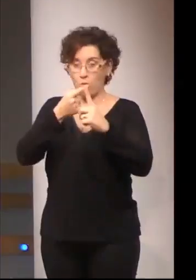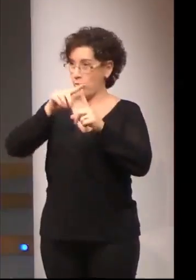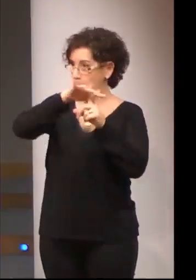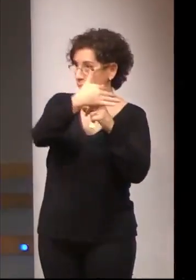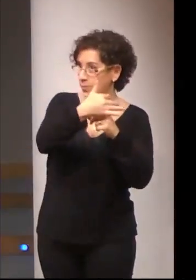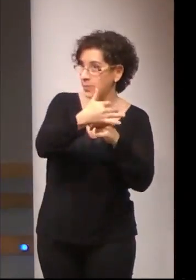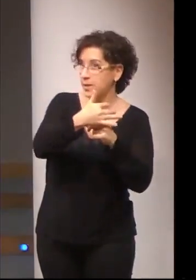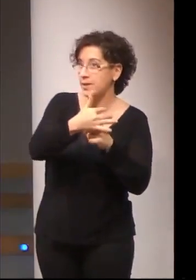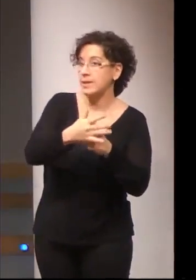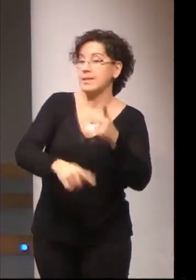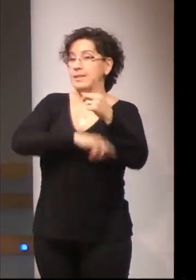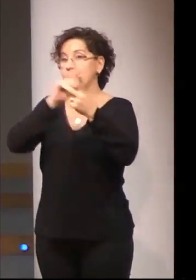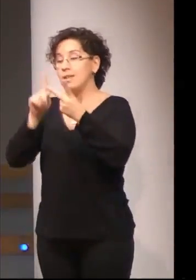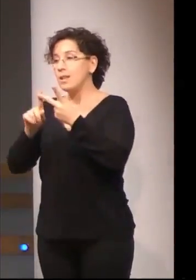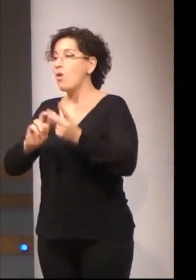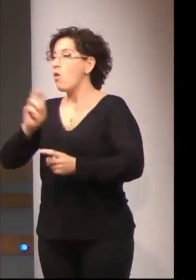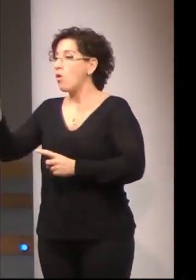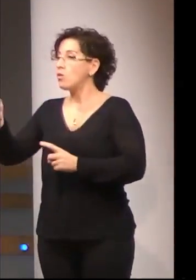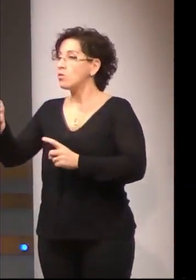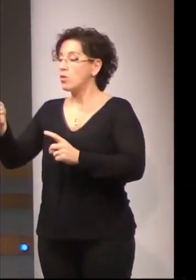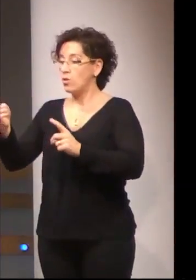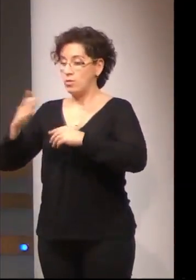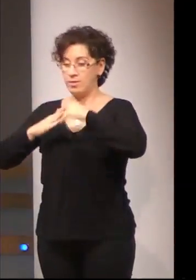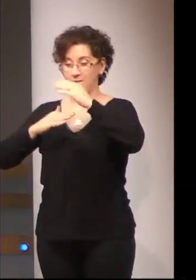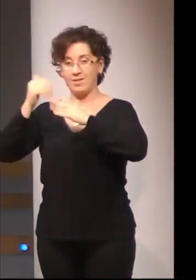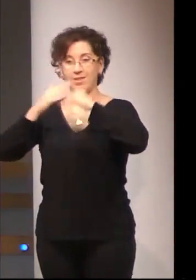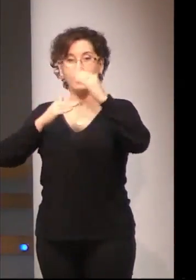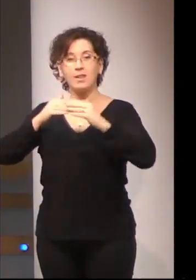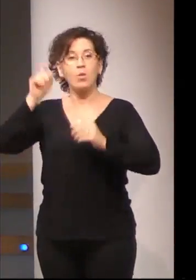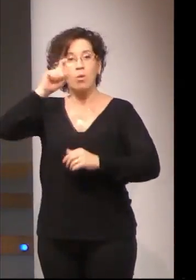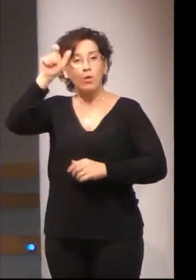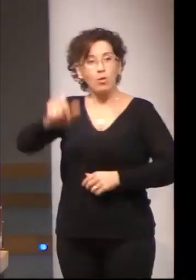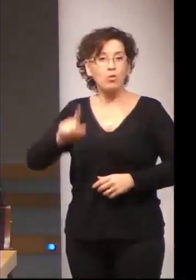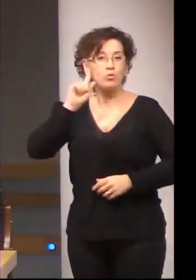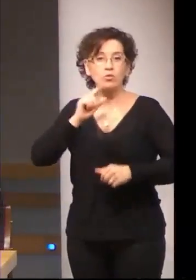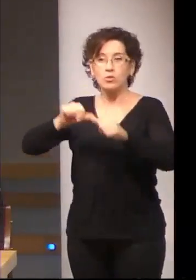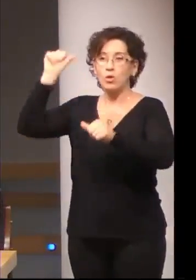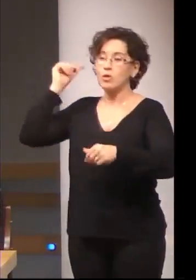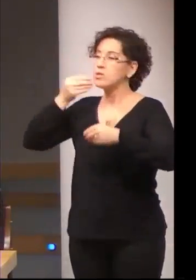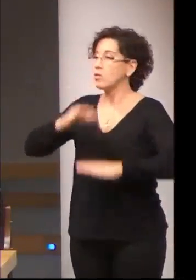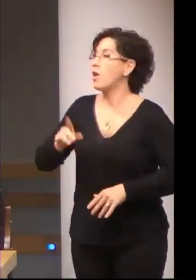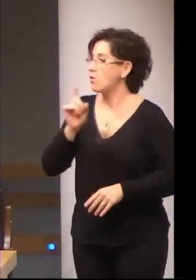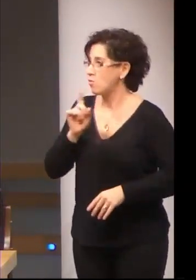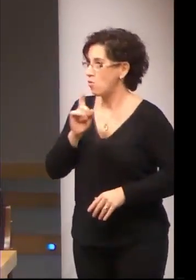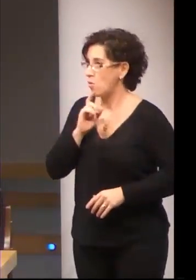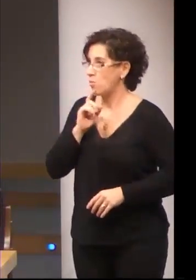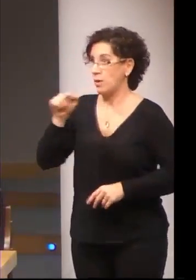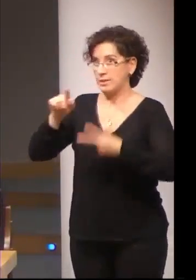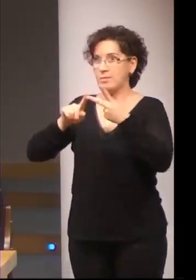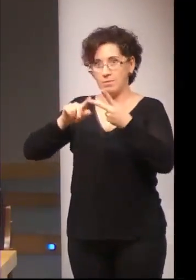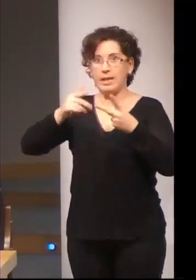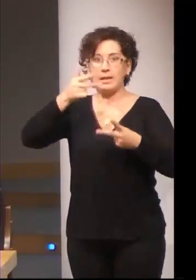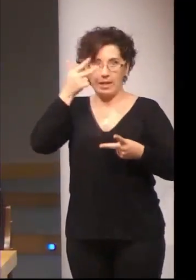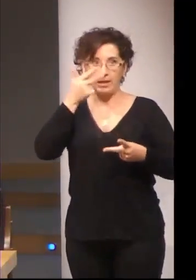capítulo, Constructo de la educación de la persona sorda, que yo creo que es interesante porque